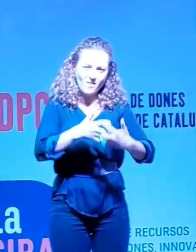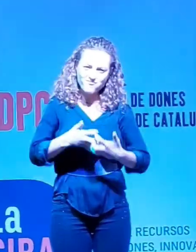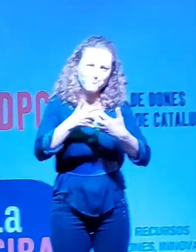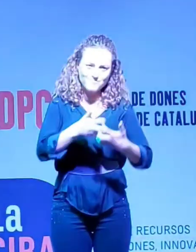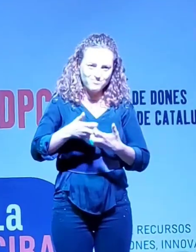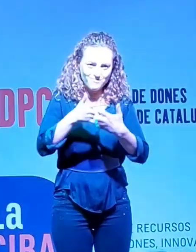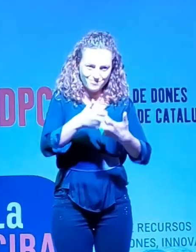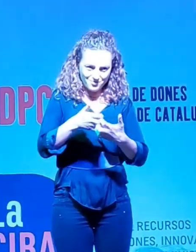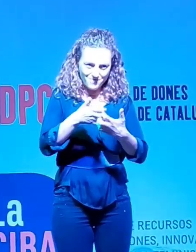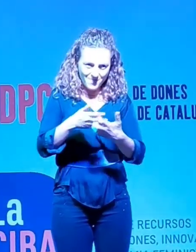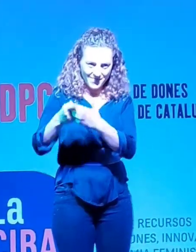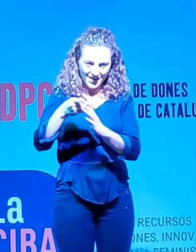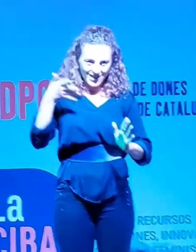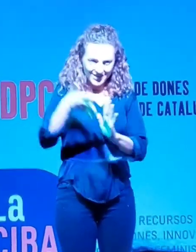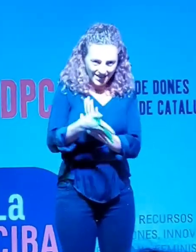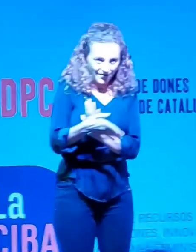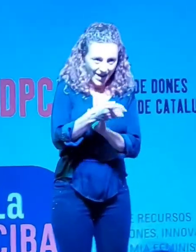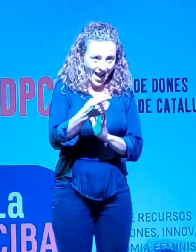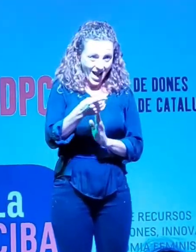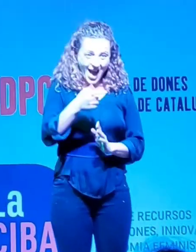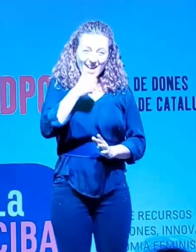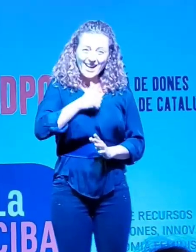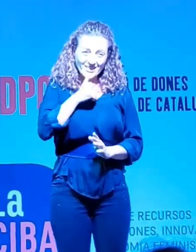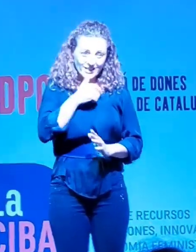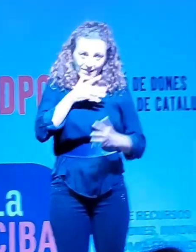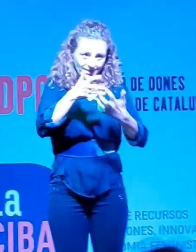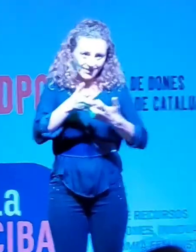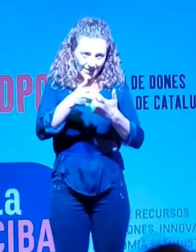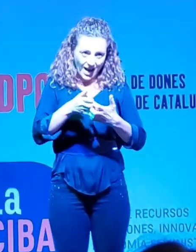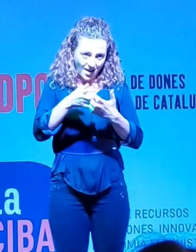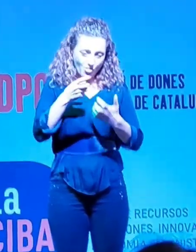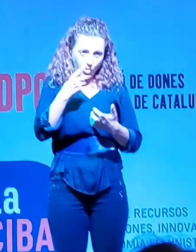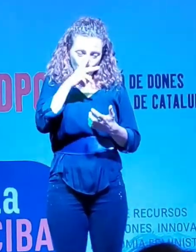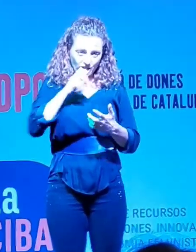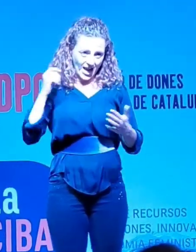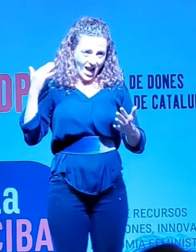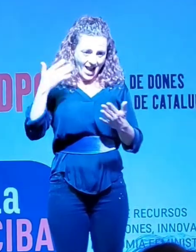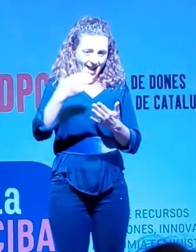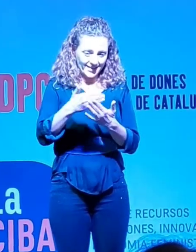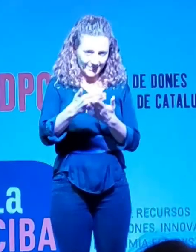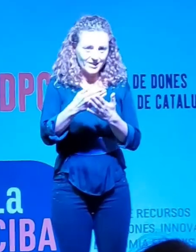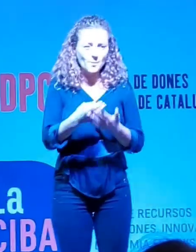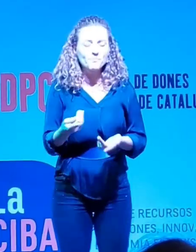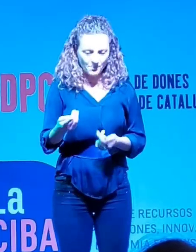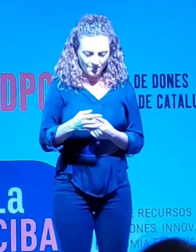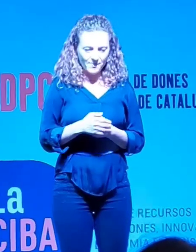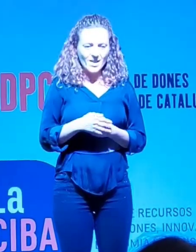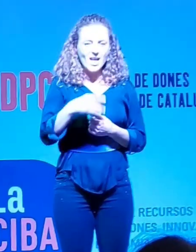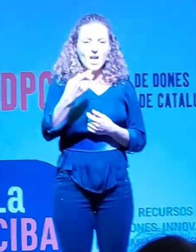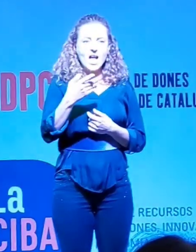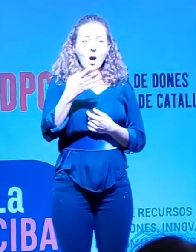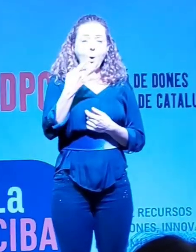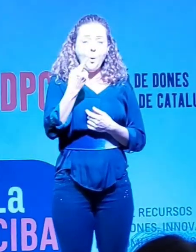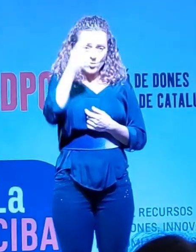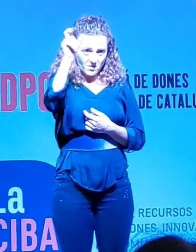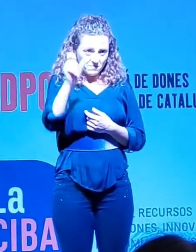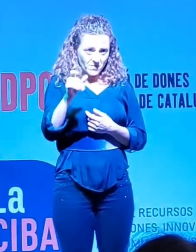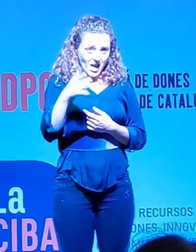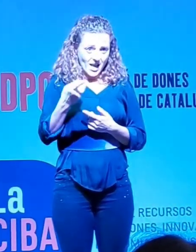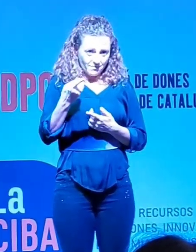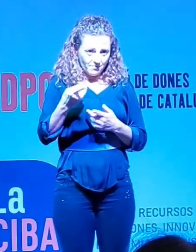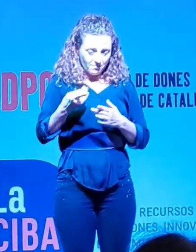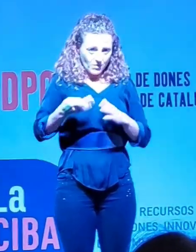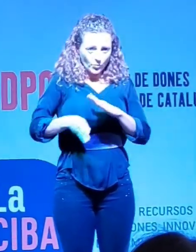tots els nos que han passat durant aquests 12 anys. Un dels nos que, malgrat tot, continua